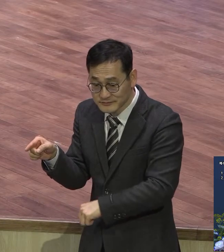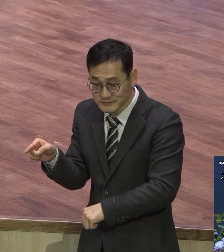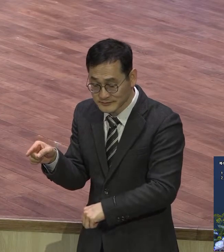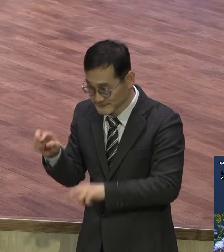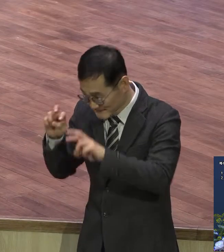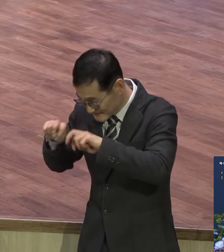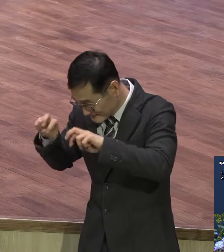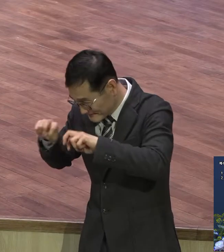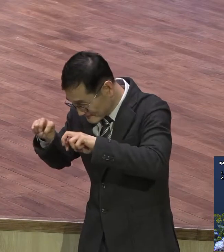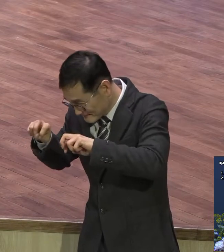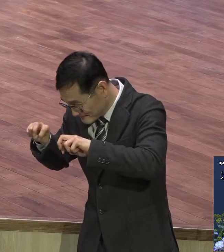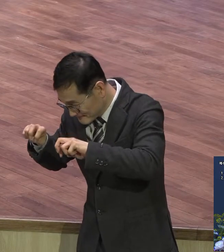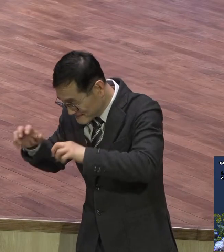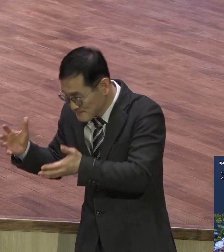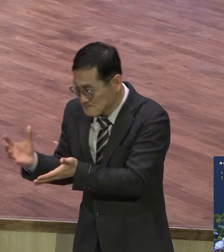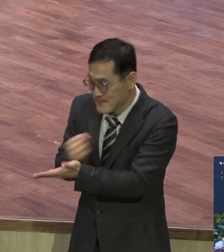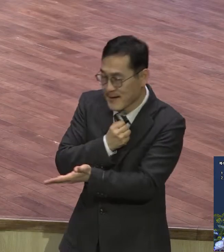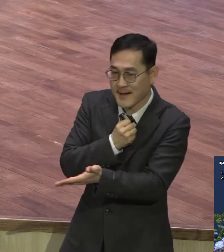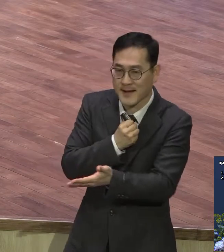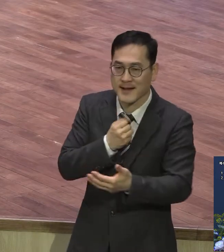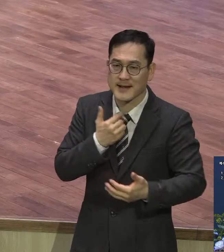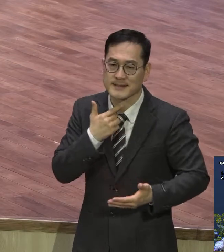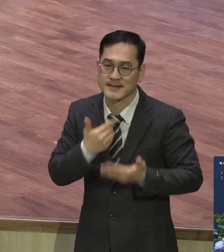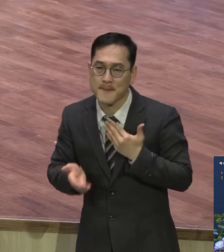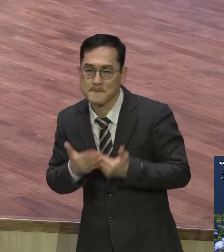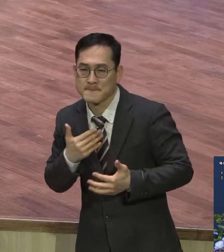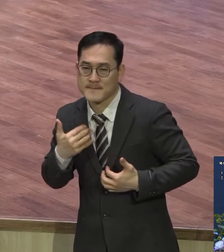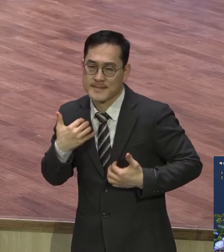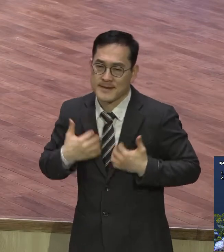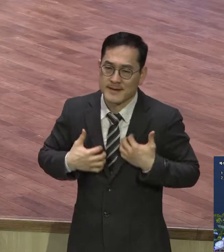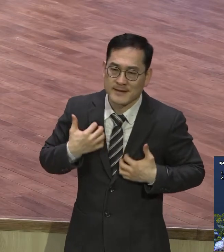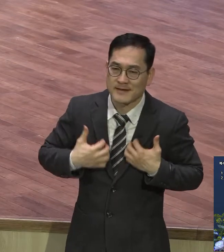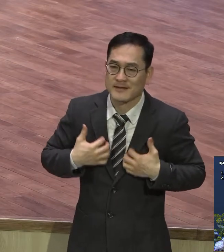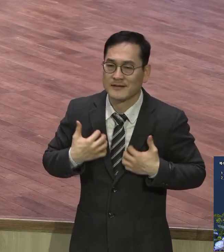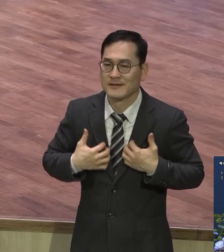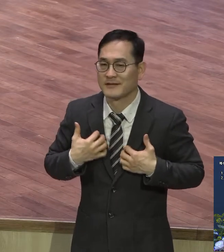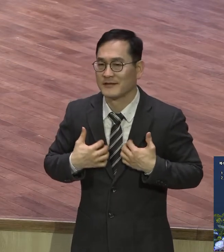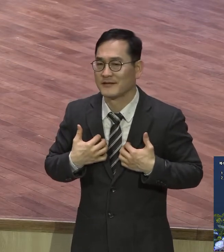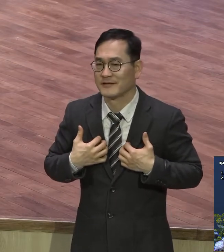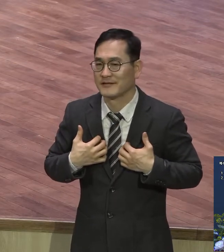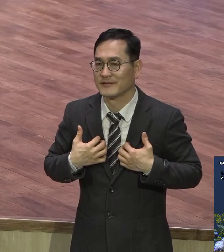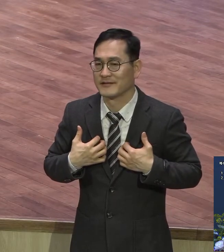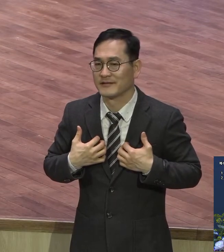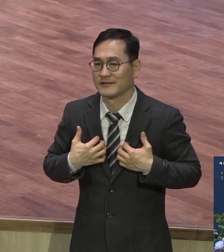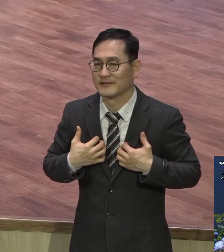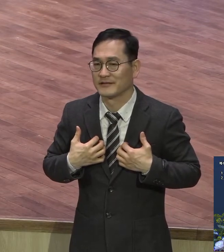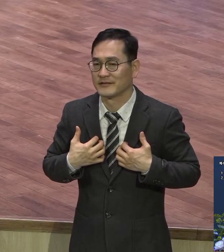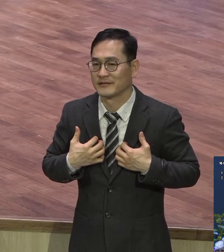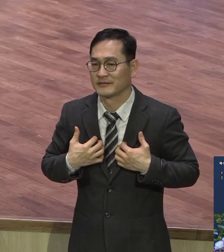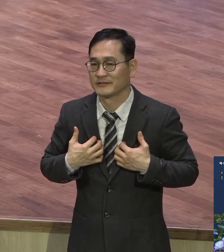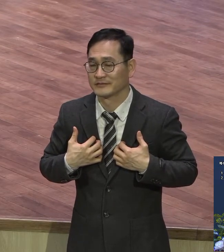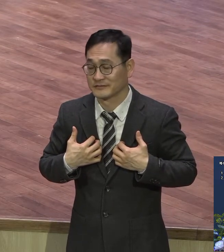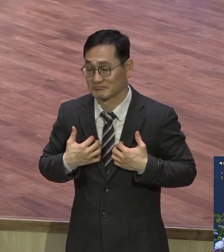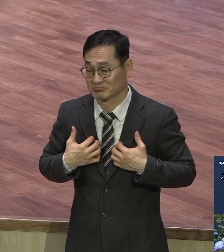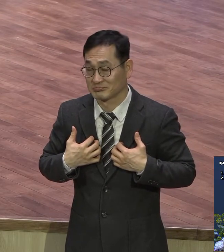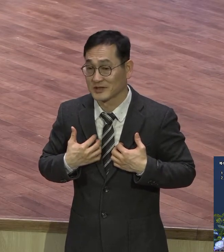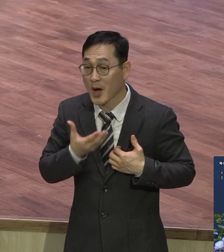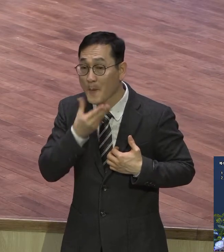체험하고 내 걸 가지고 소유하고 보금의 선한 영향을 입혀나가는 그런